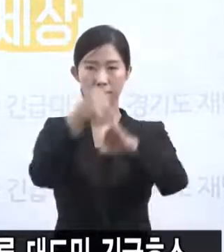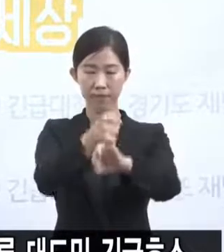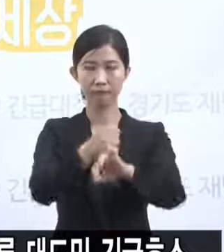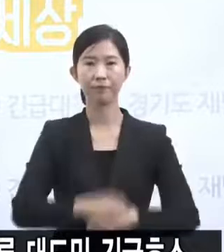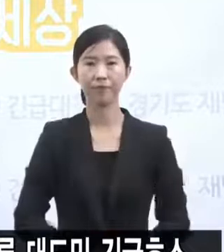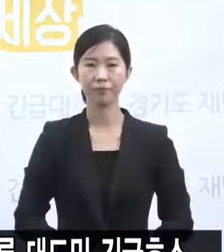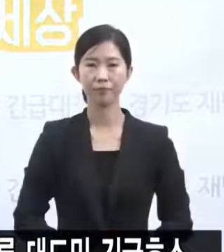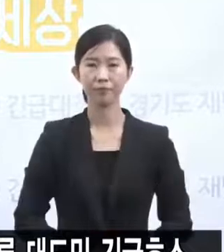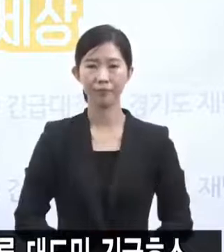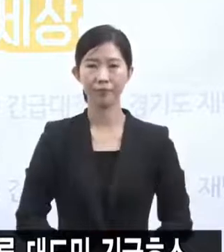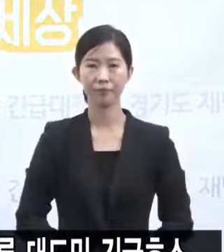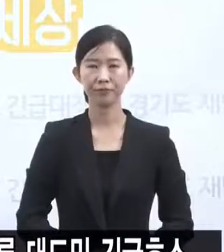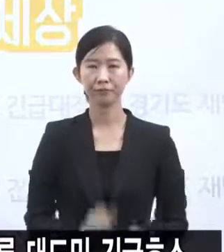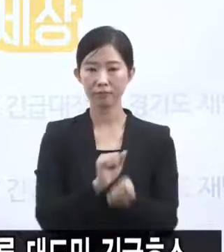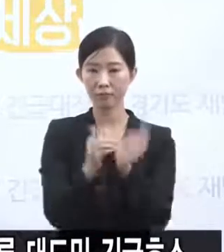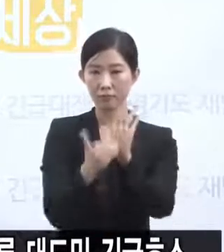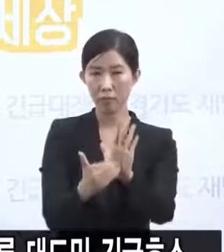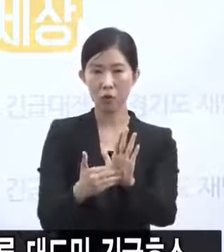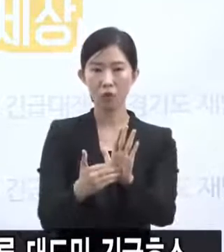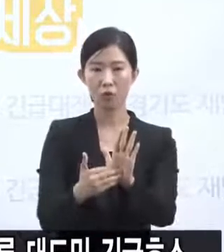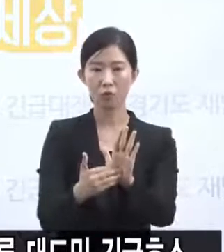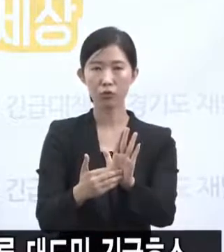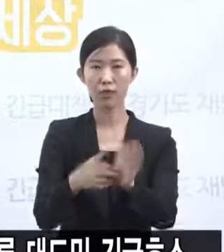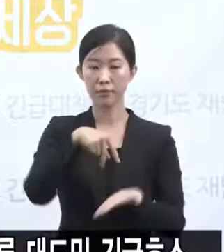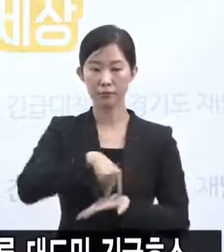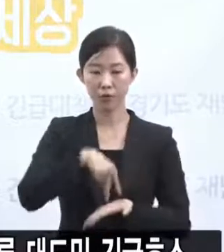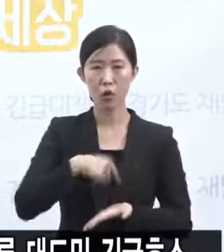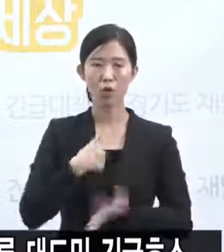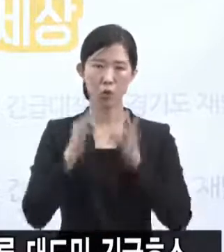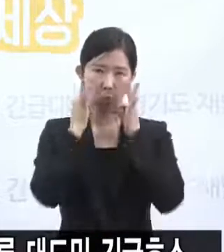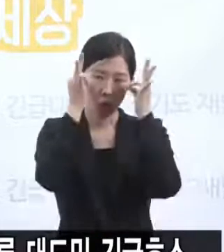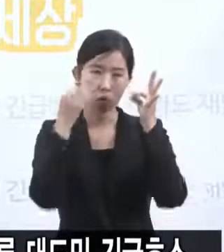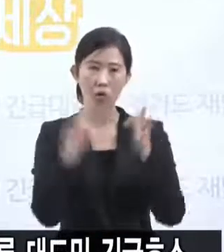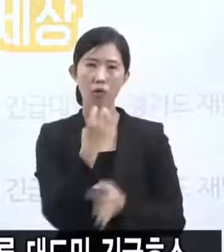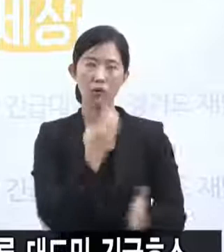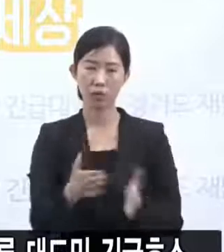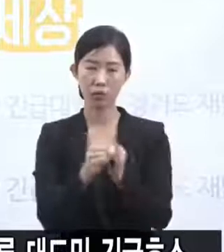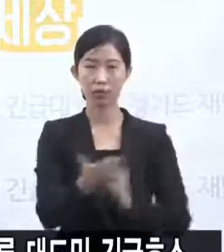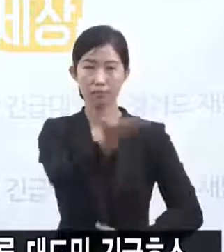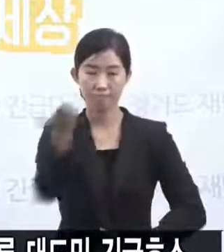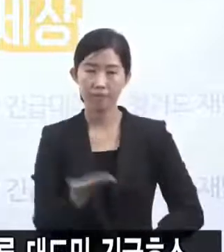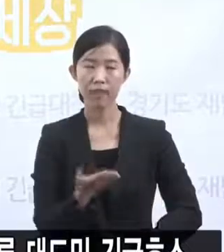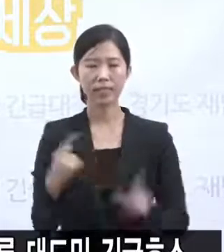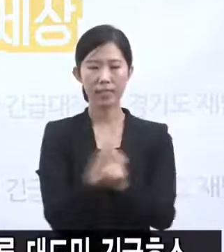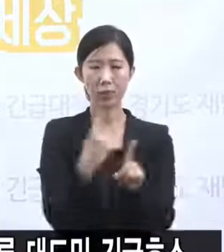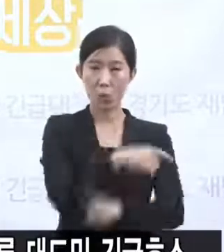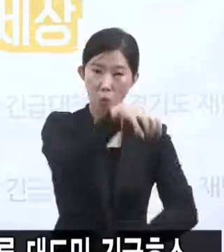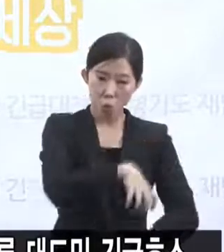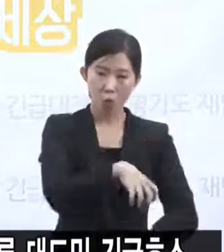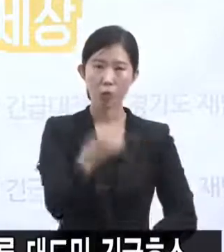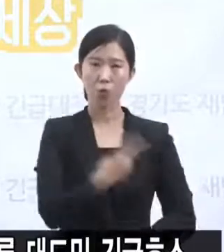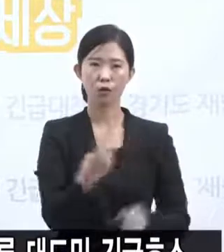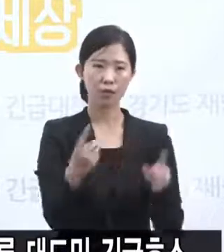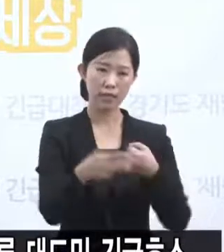방역당국으로서의 역할에 최선을 다하는 한편으로 도우민 여러분께 치료공간, 의료장비,